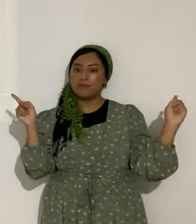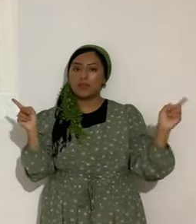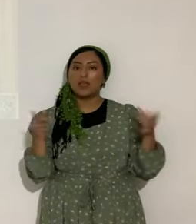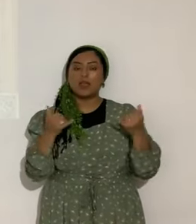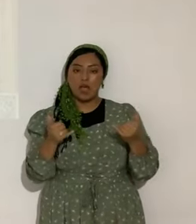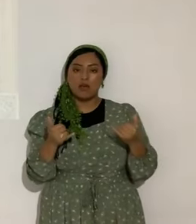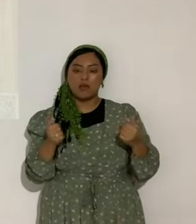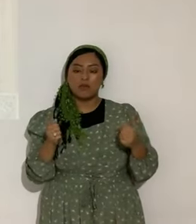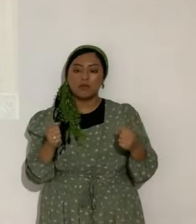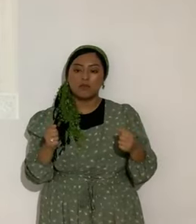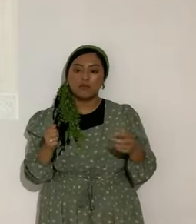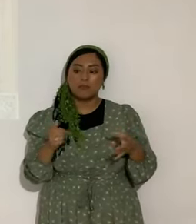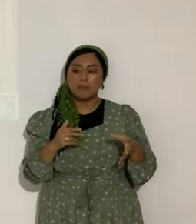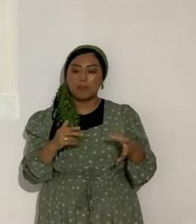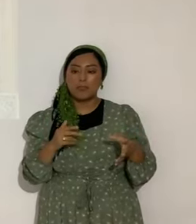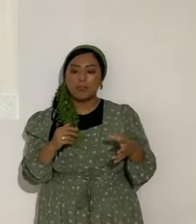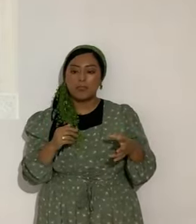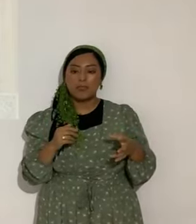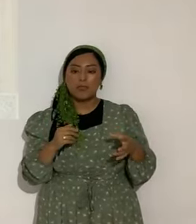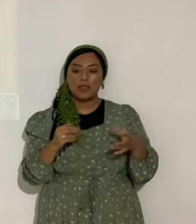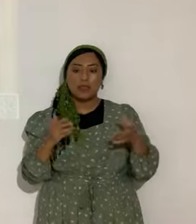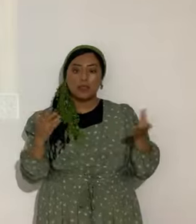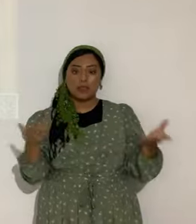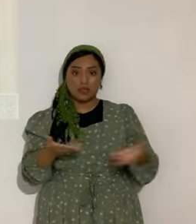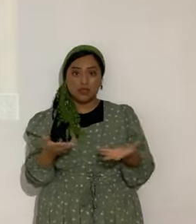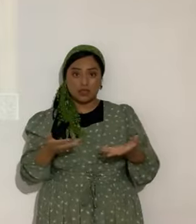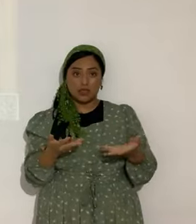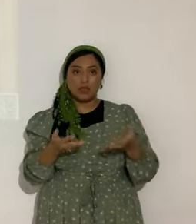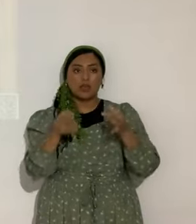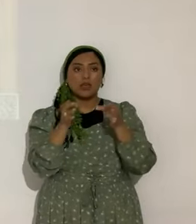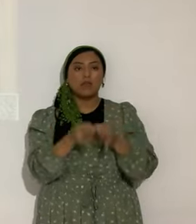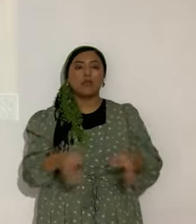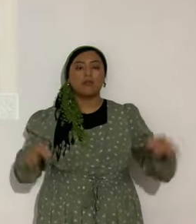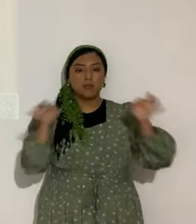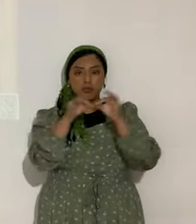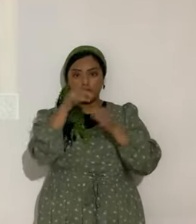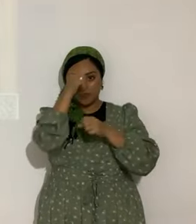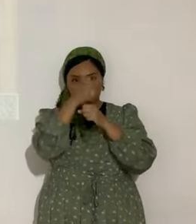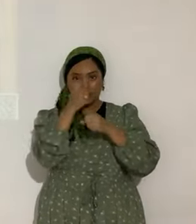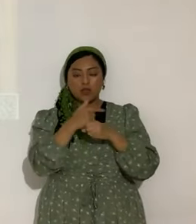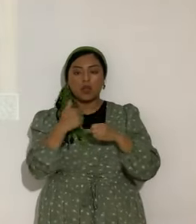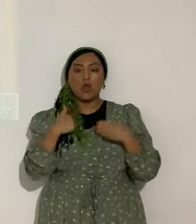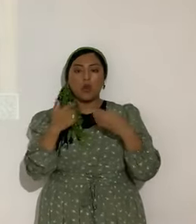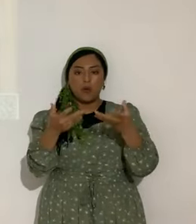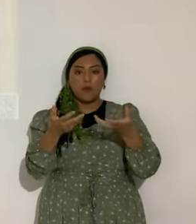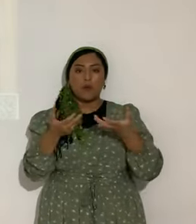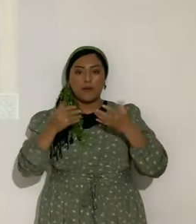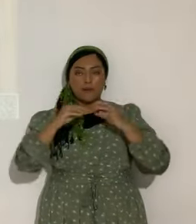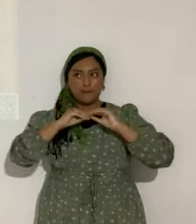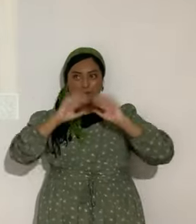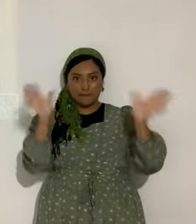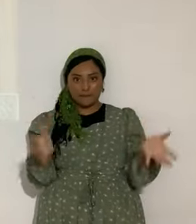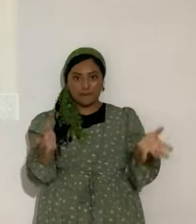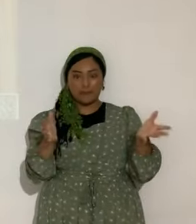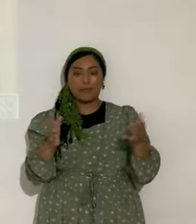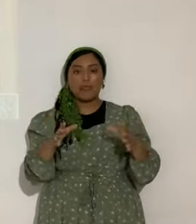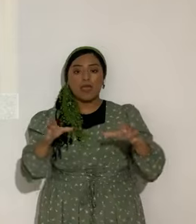Ahora. Aquí lo importante hermanos. Y quiero hacer una aclaración muy importante. Es aceptar.